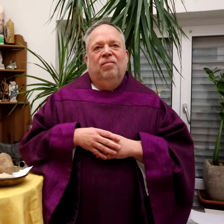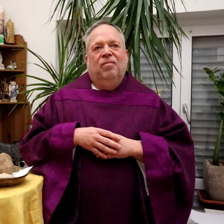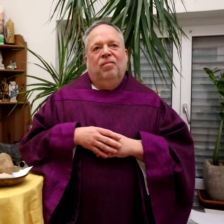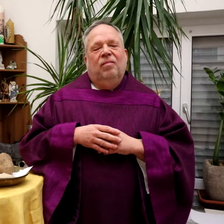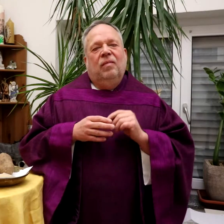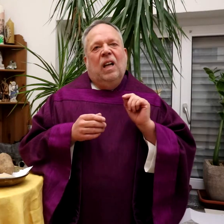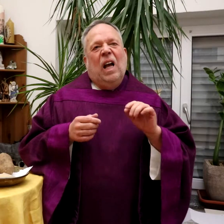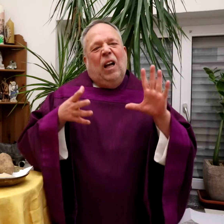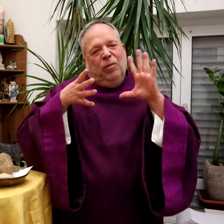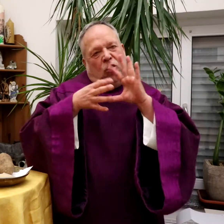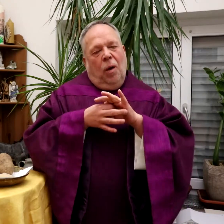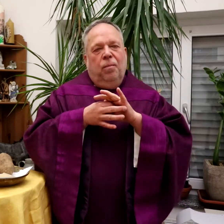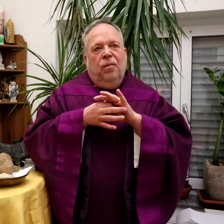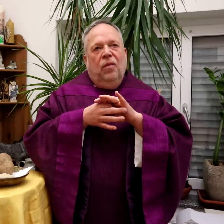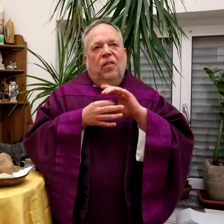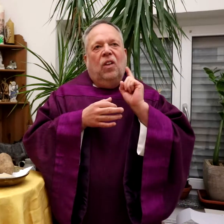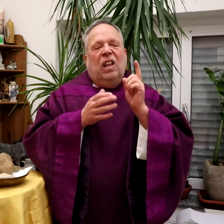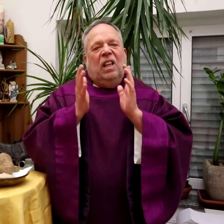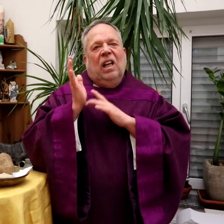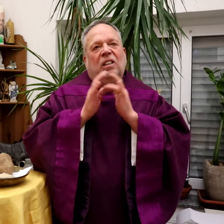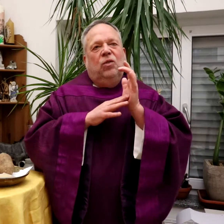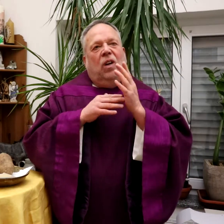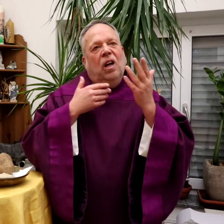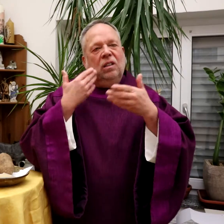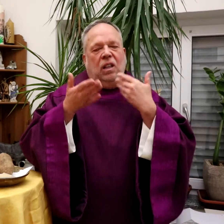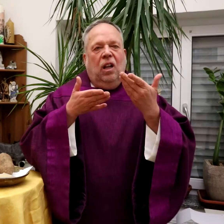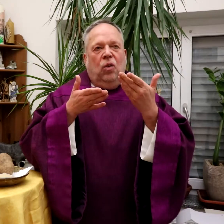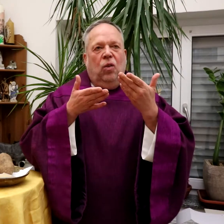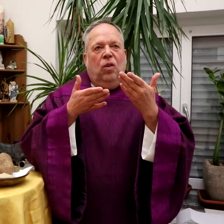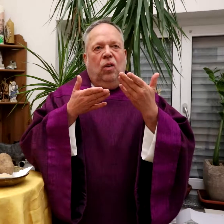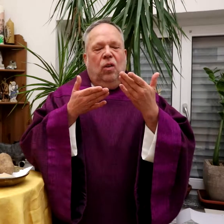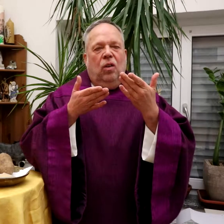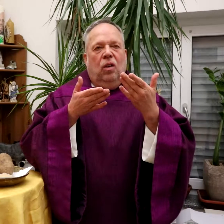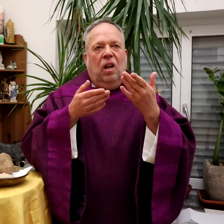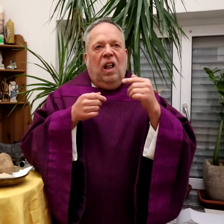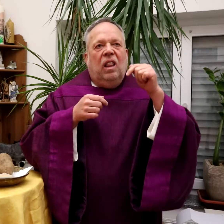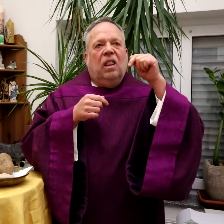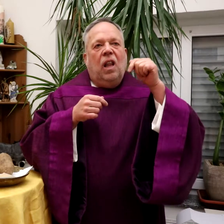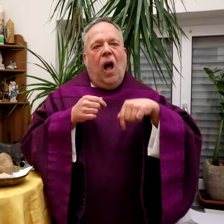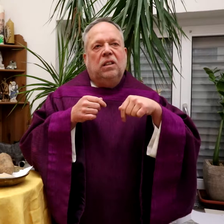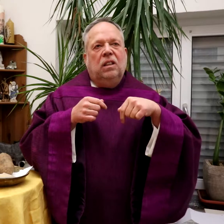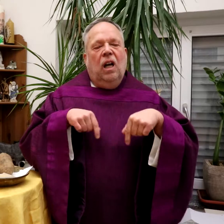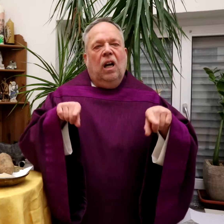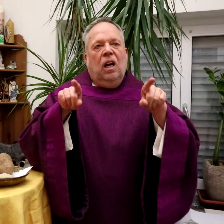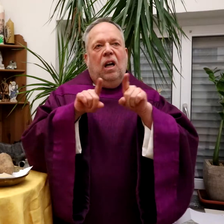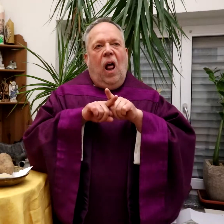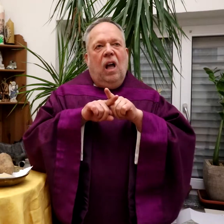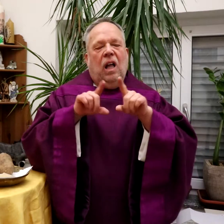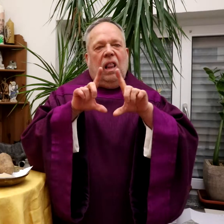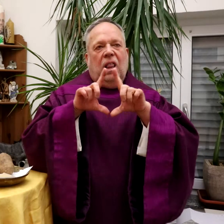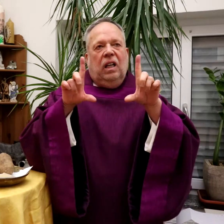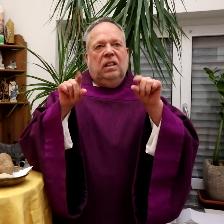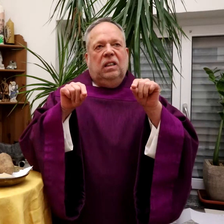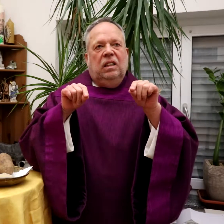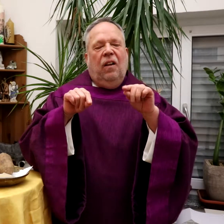schöne Welt. Und in diesem Zusammenhang erzählt Jesus ein Gleichnis,